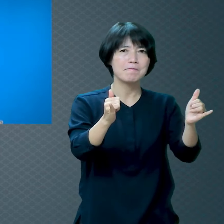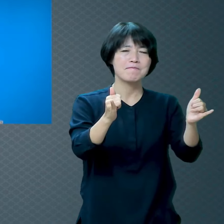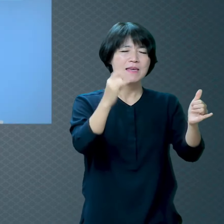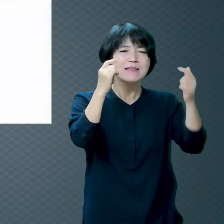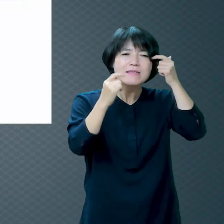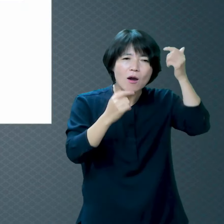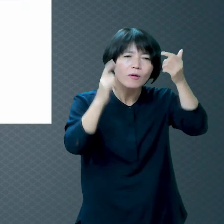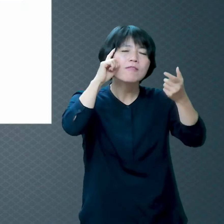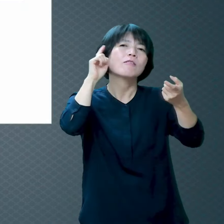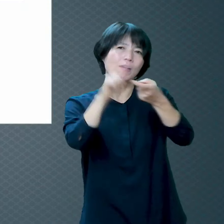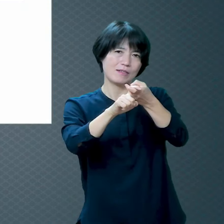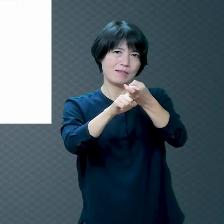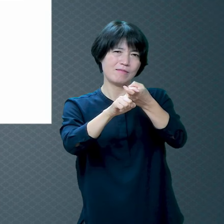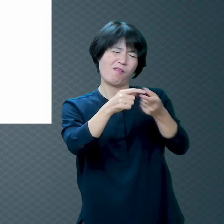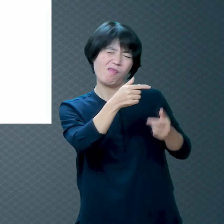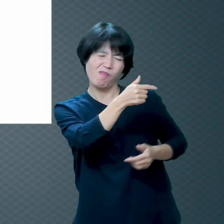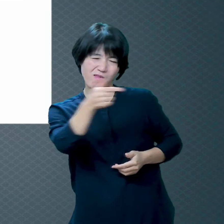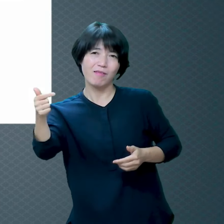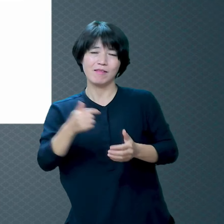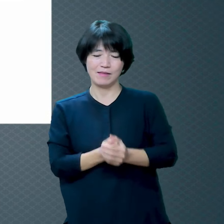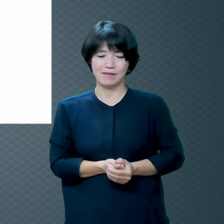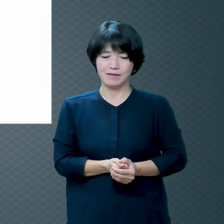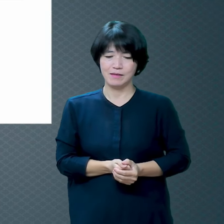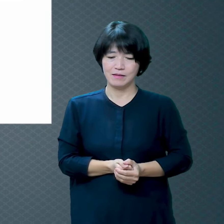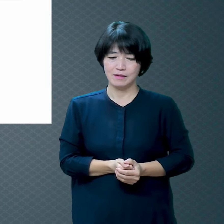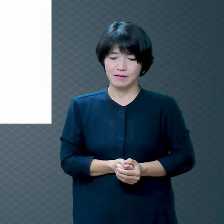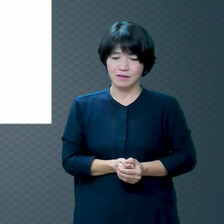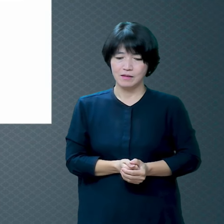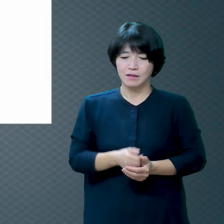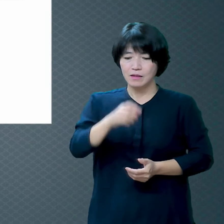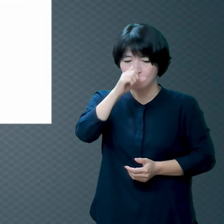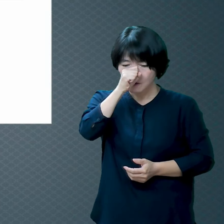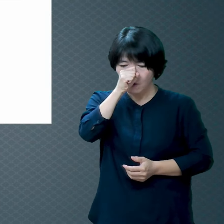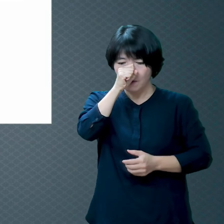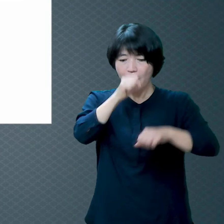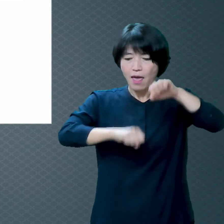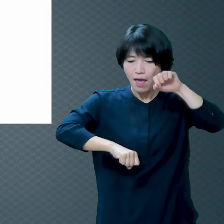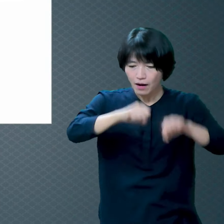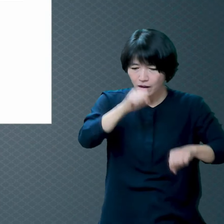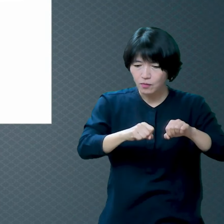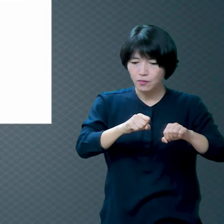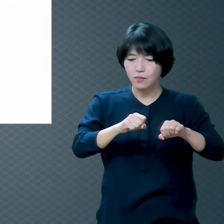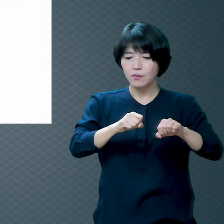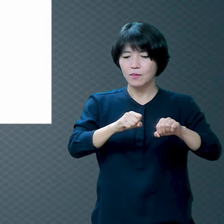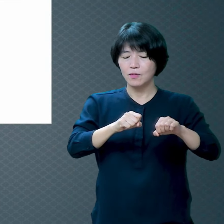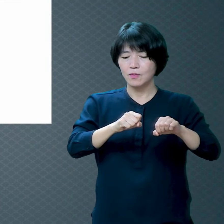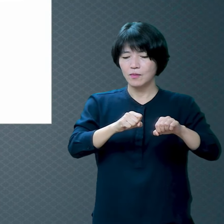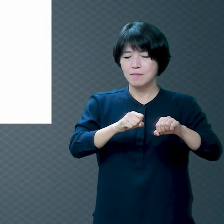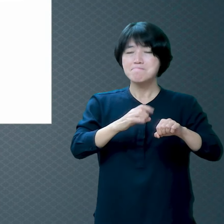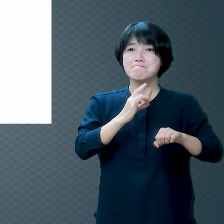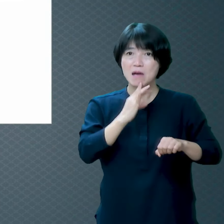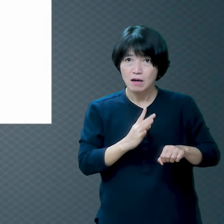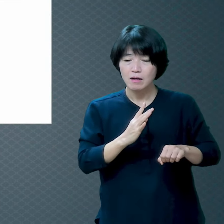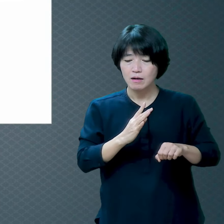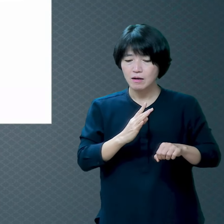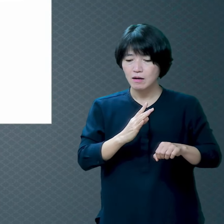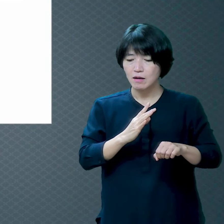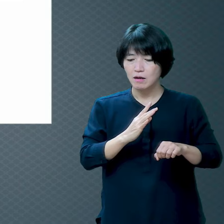선을 행하고 죄를 범치하느냐는 의의는 세상에 아주 없는 이라 다시 말하면